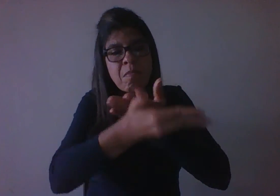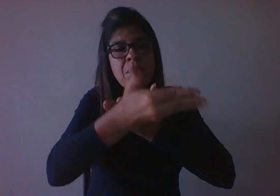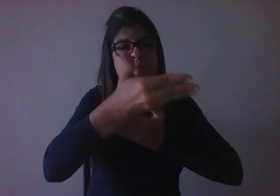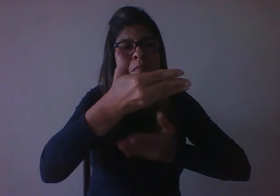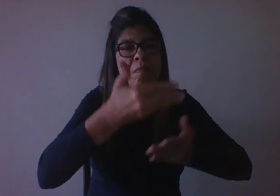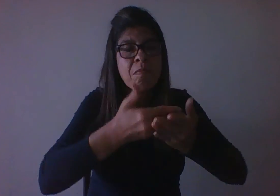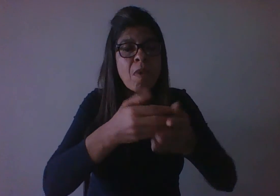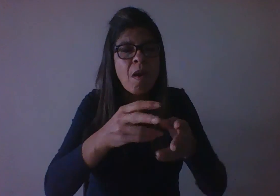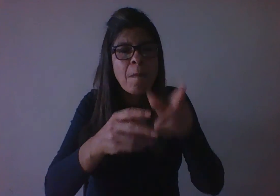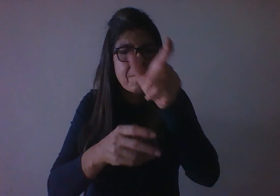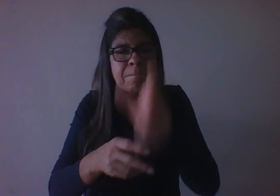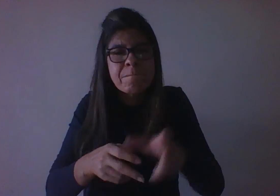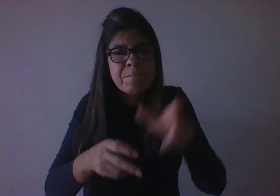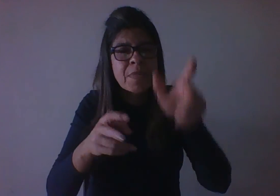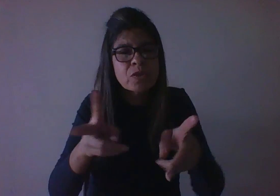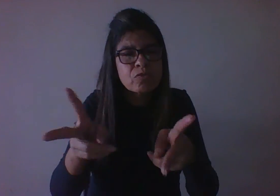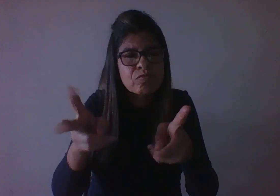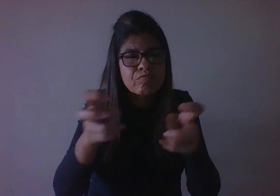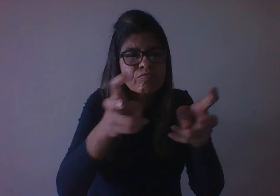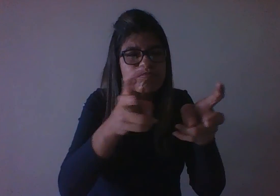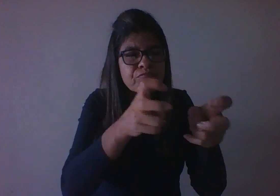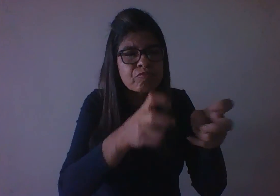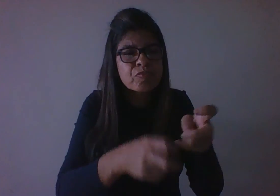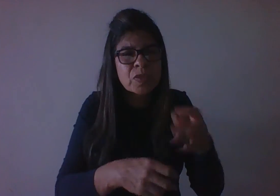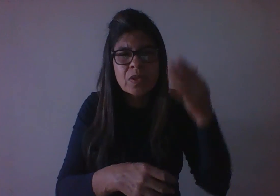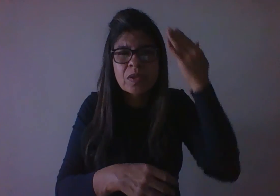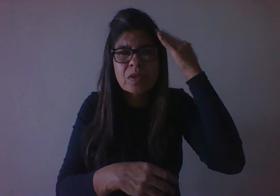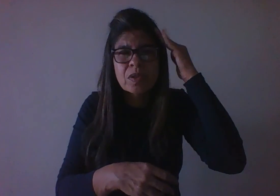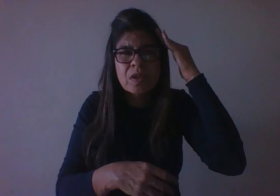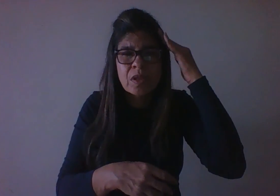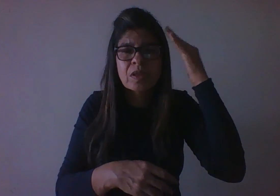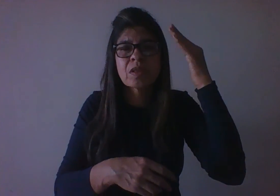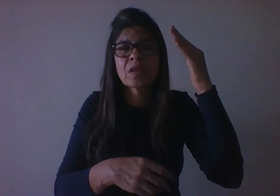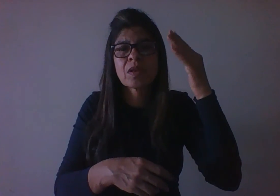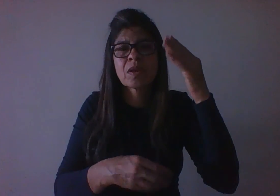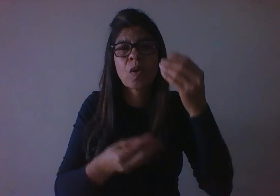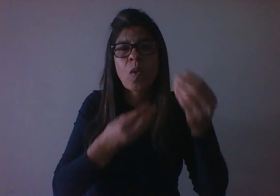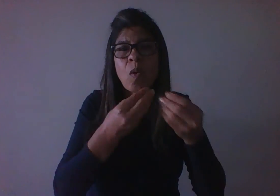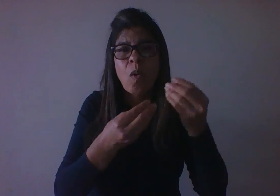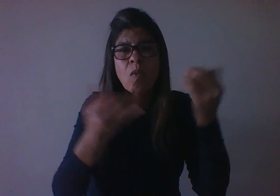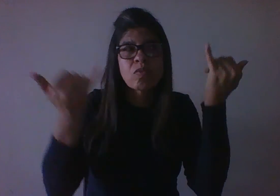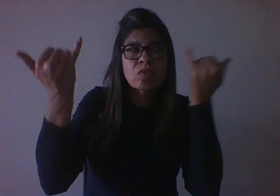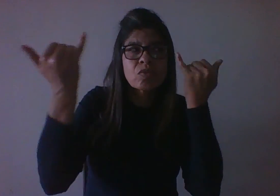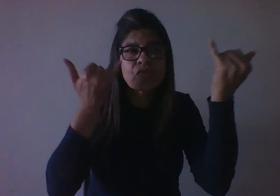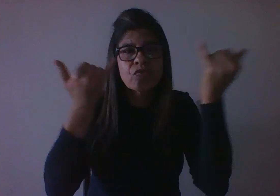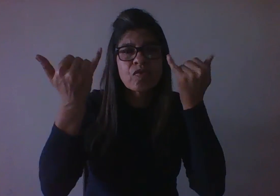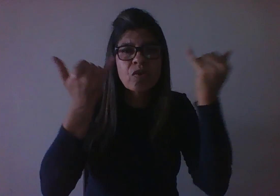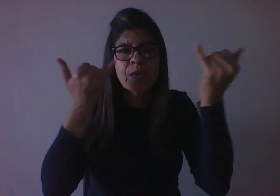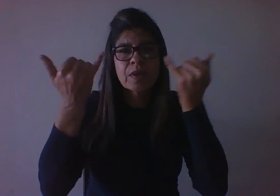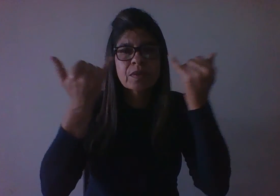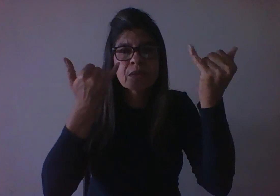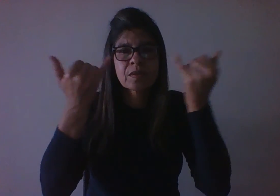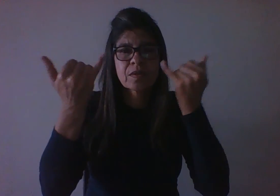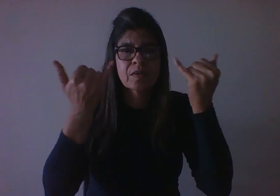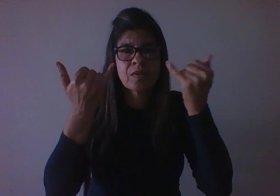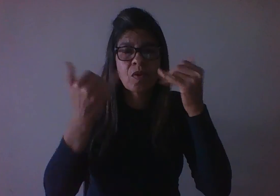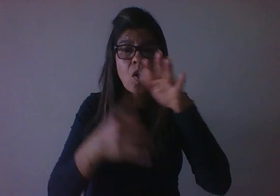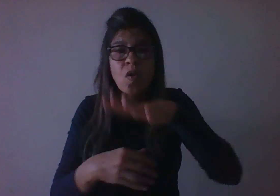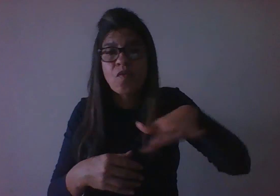esse conhecimento, entenderem essas informações, mas isso só se dá porque vocês recebem uma estimulação, recebem o